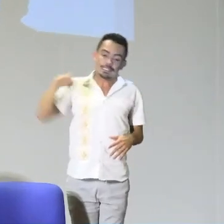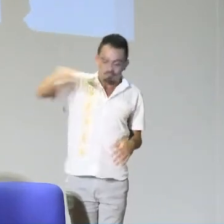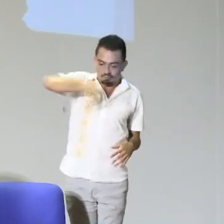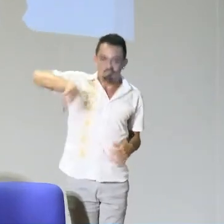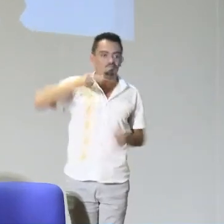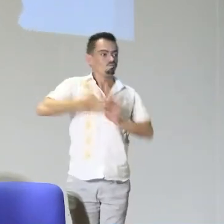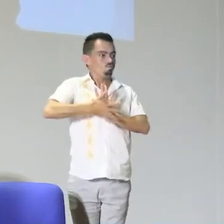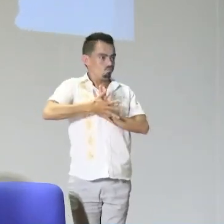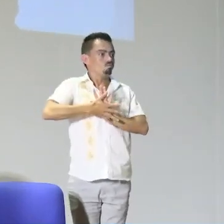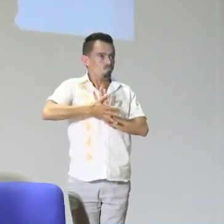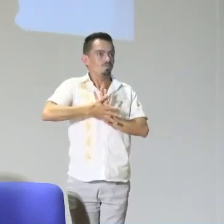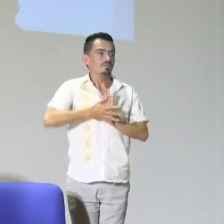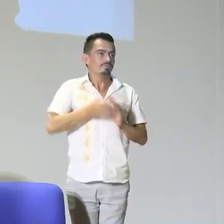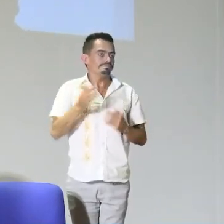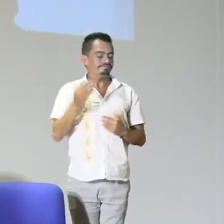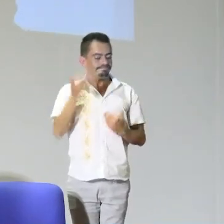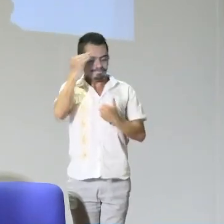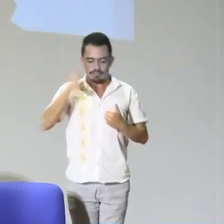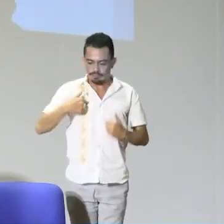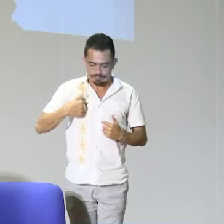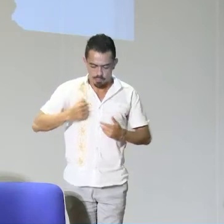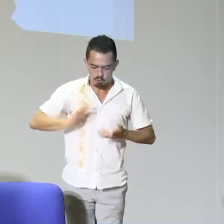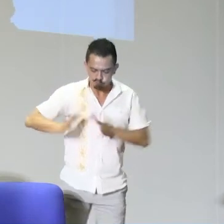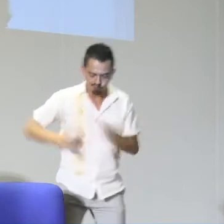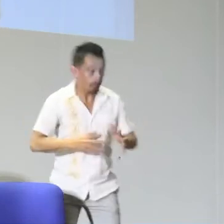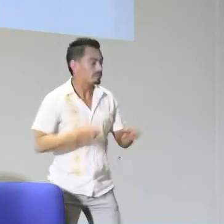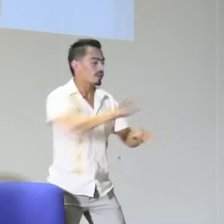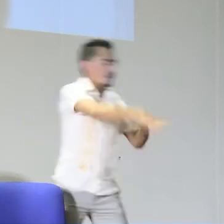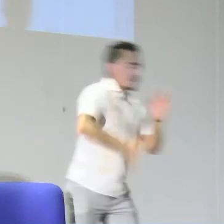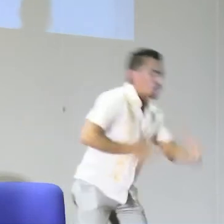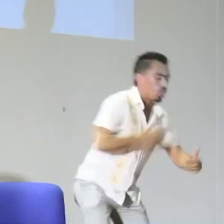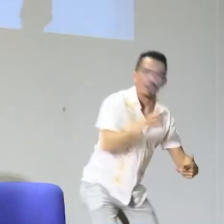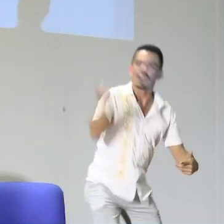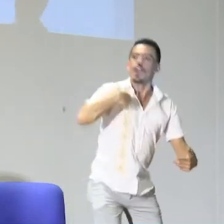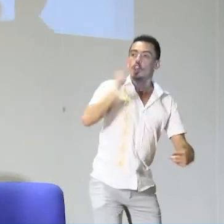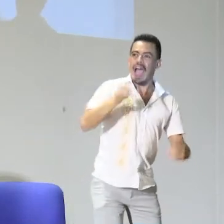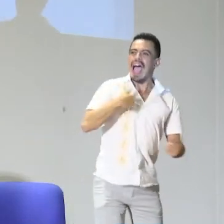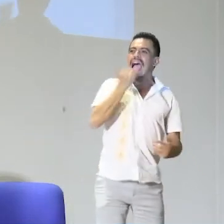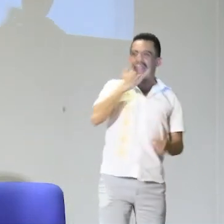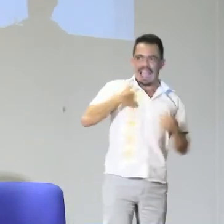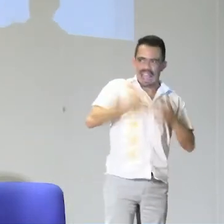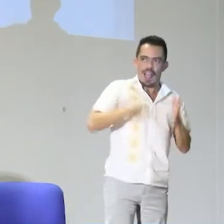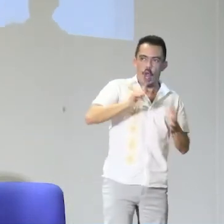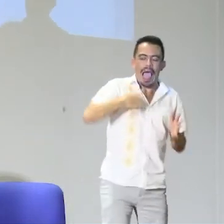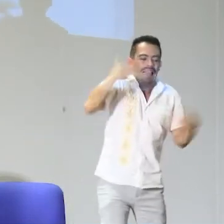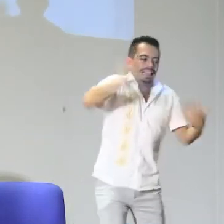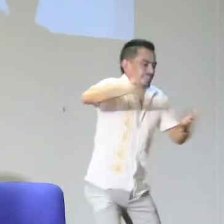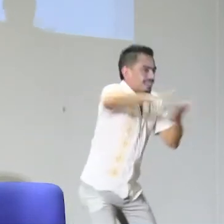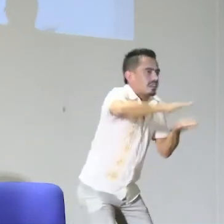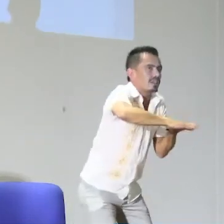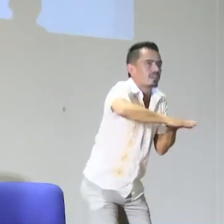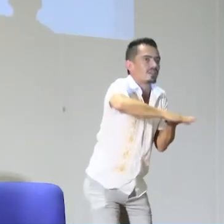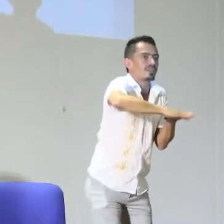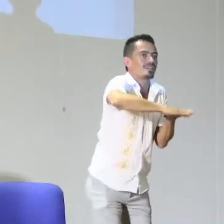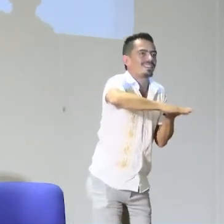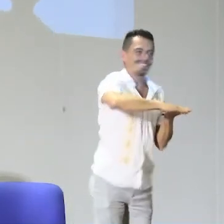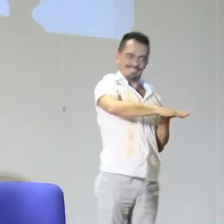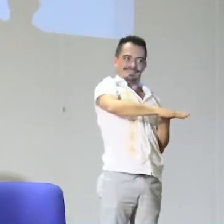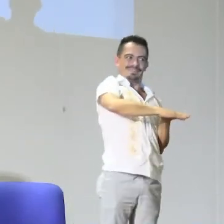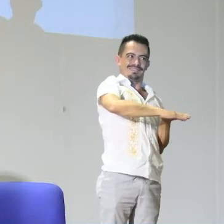ser modelo señante para los niños sordos. Los modelos lingüísticos, por supuesto, están enseñando, y puede que se